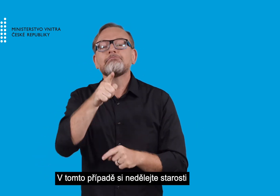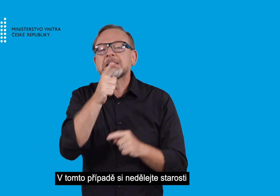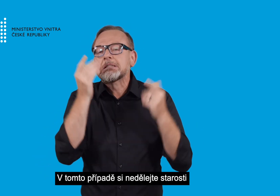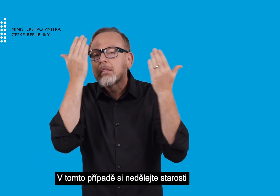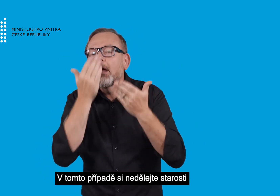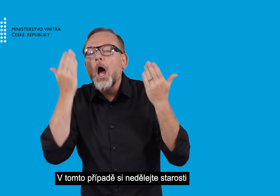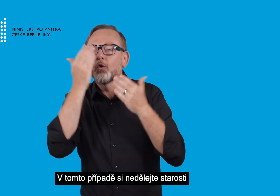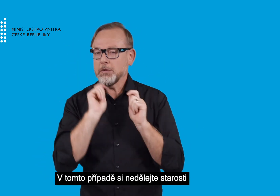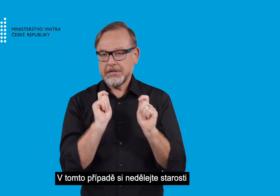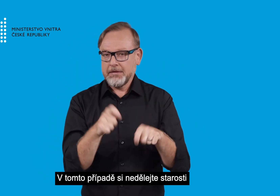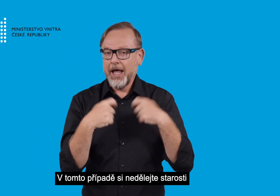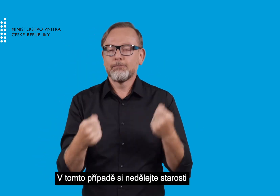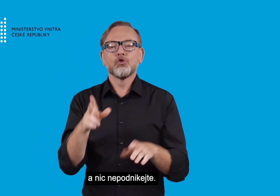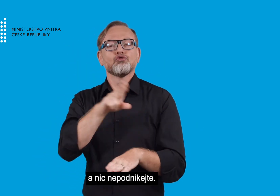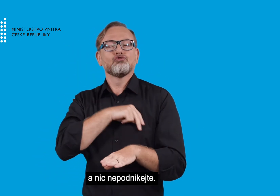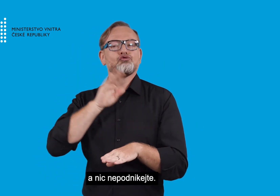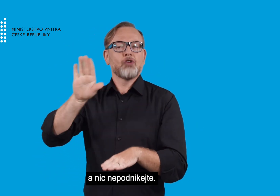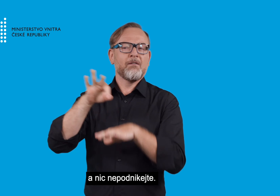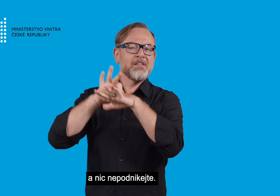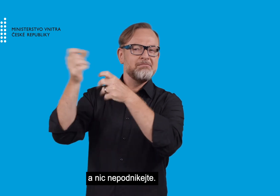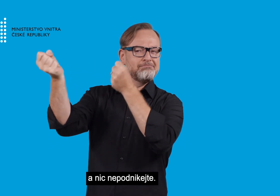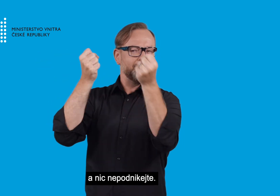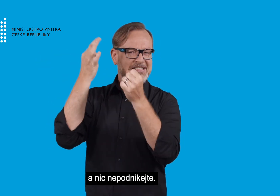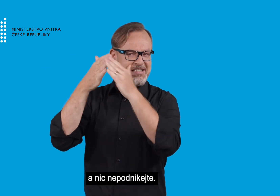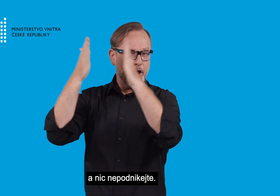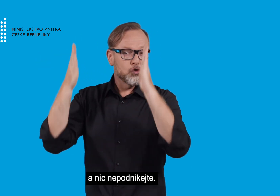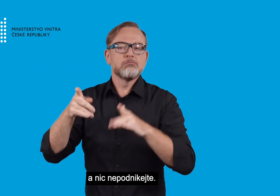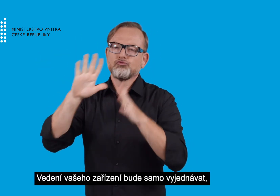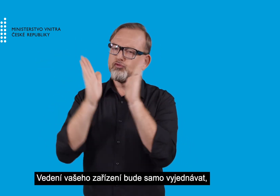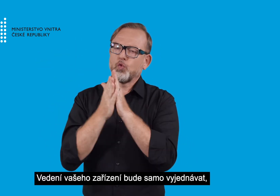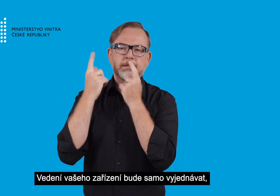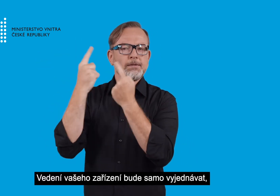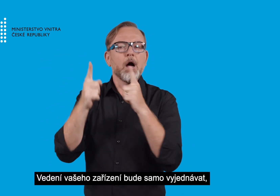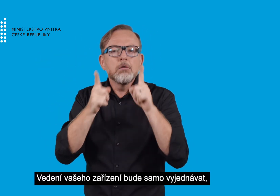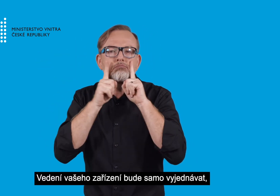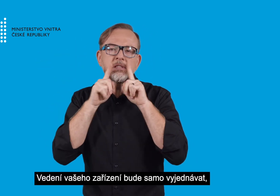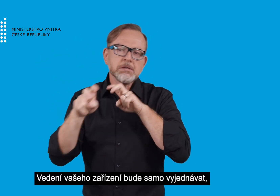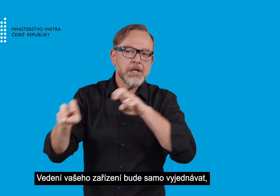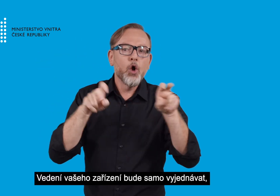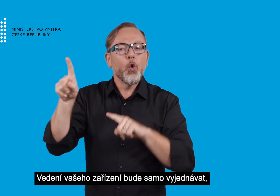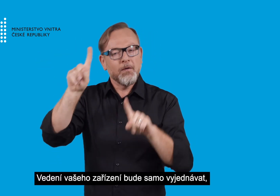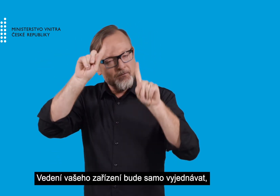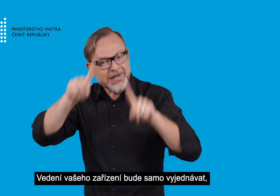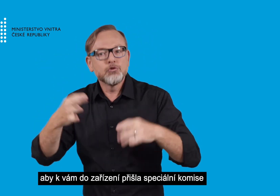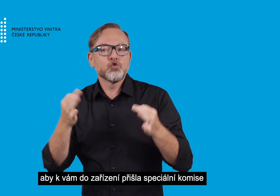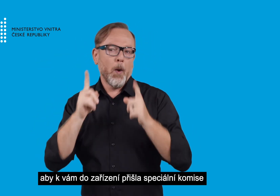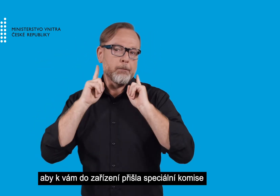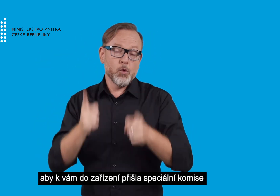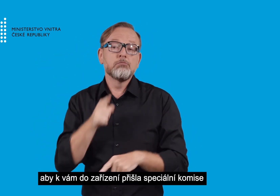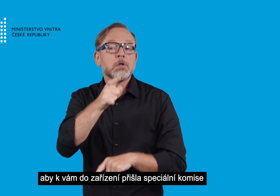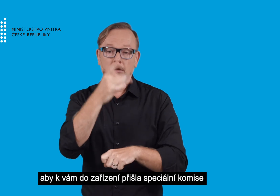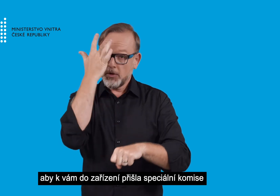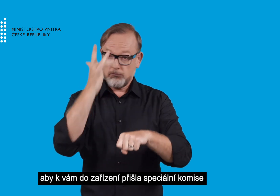jít běžně volit. V tomto případě si nedělejte starosti a nic nepodnikejte. Vedení vašeho zařízení bude samově